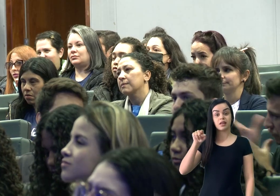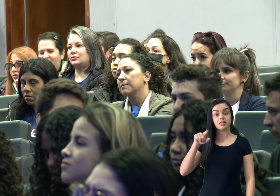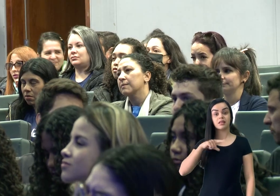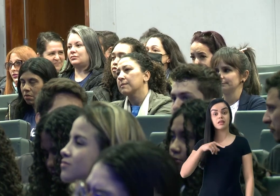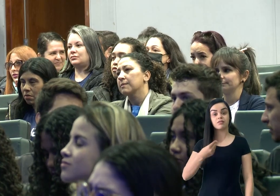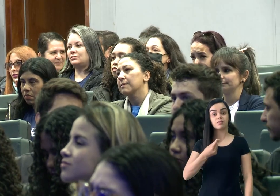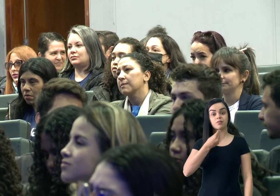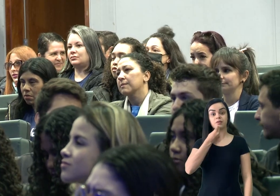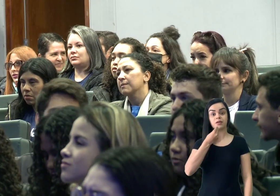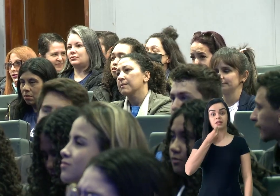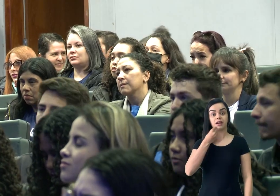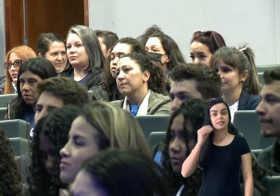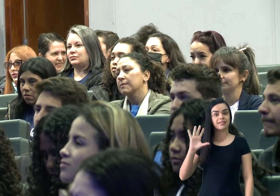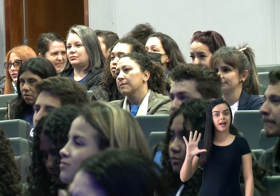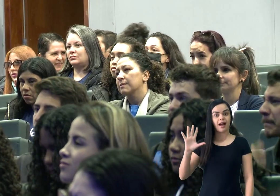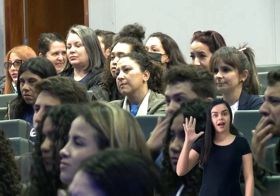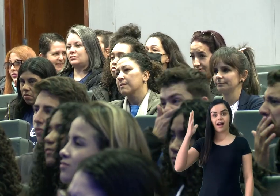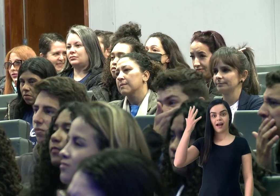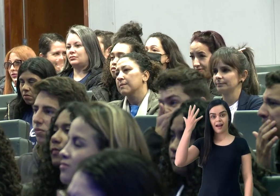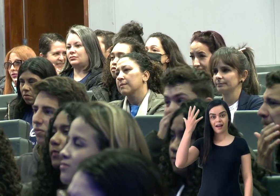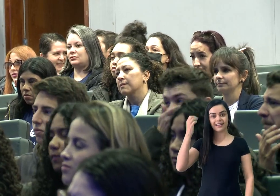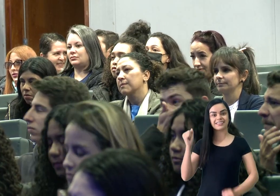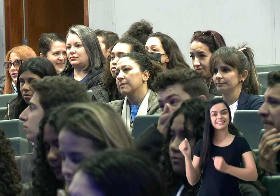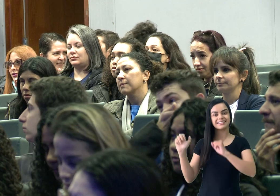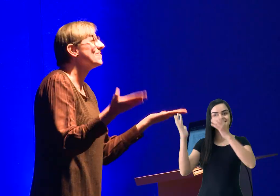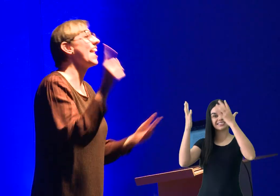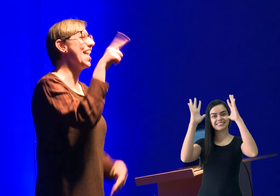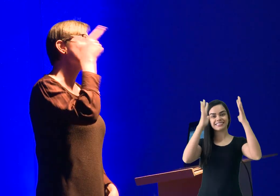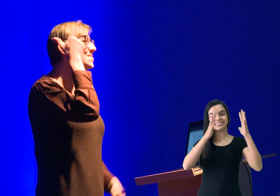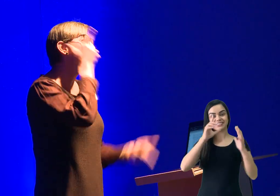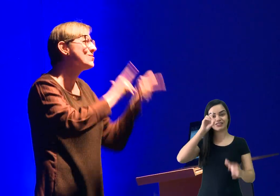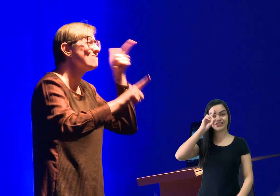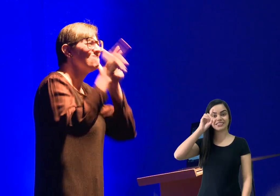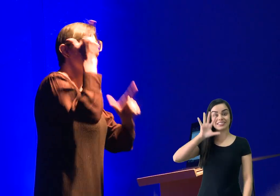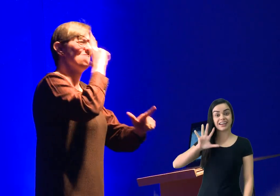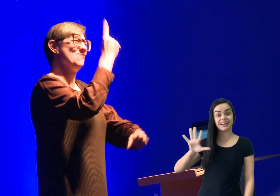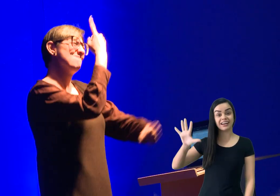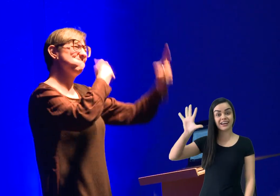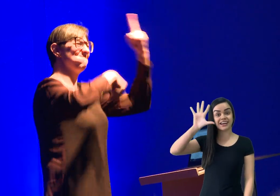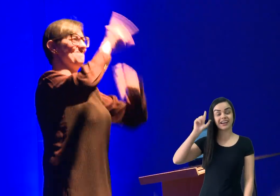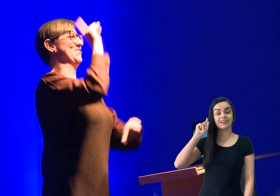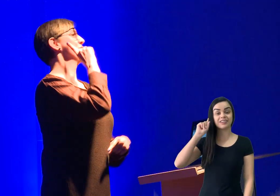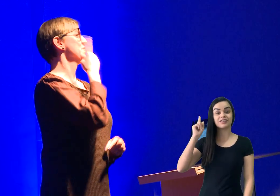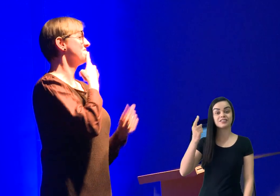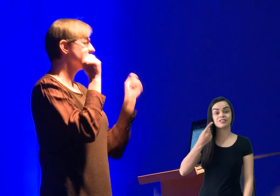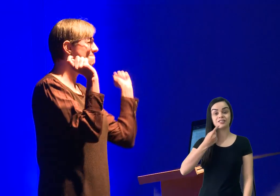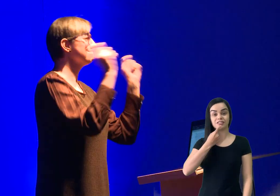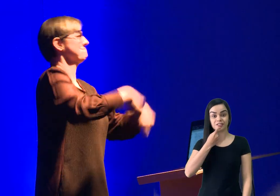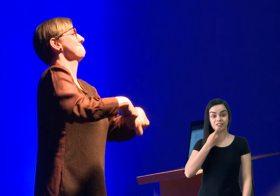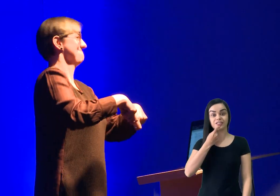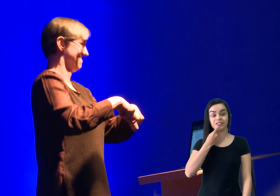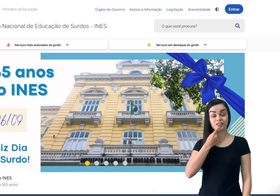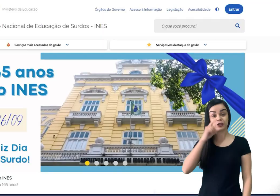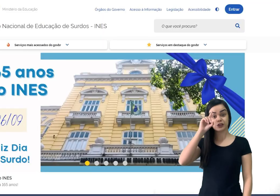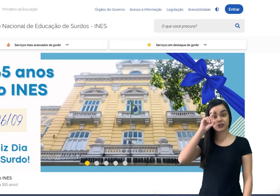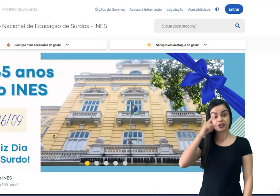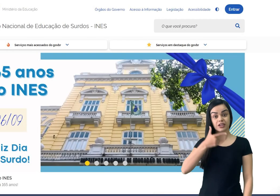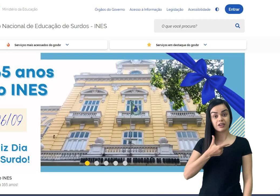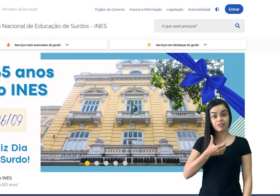palco privilegiado para uma grande ocasião, a comemoração do Dia Nacional dos Surdos. Originalmente, a